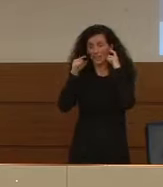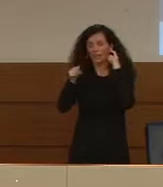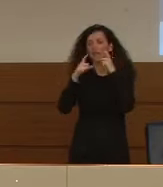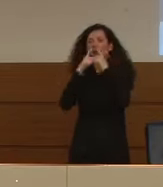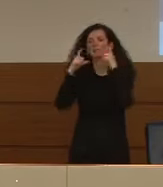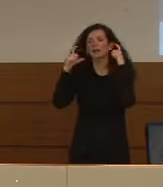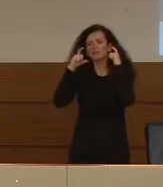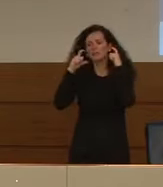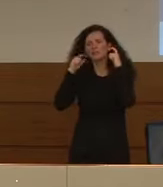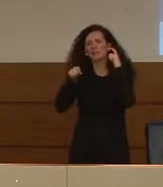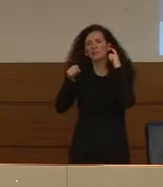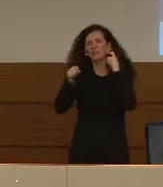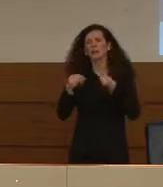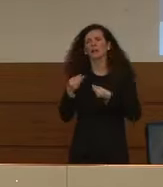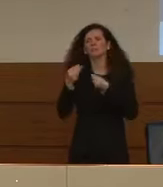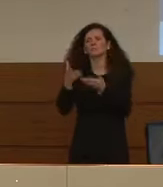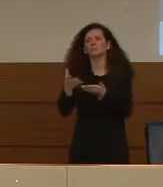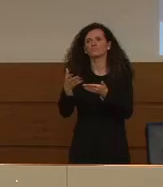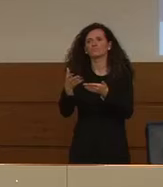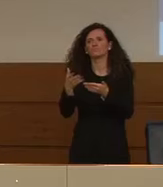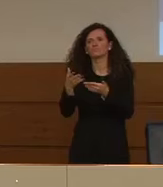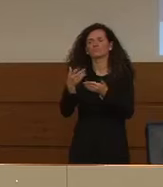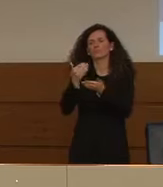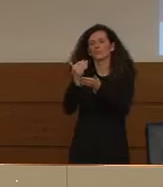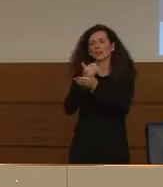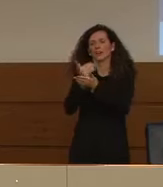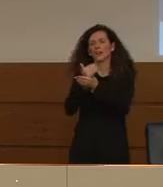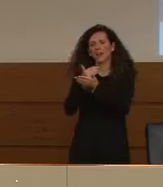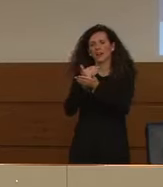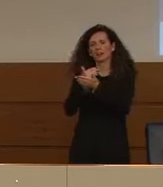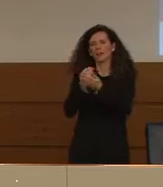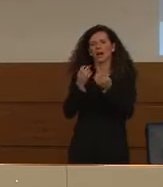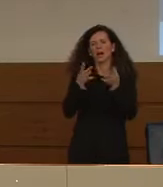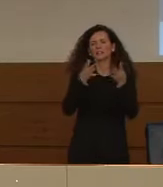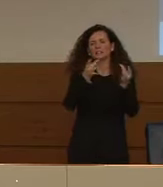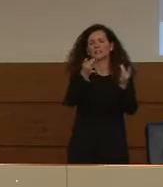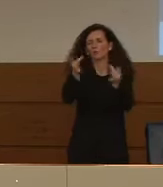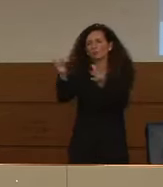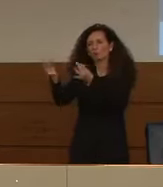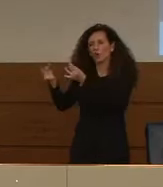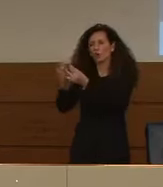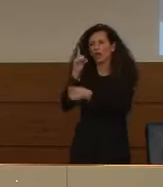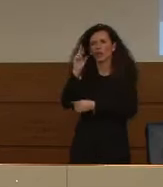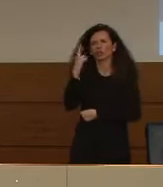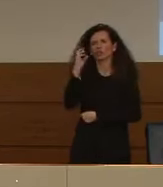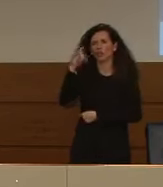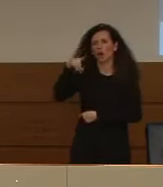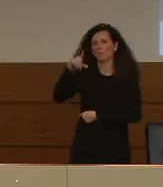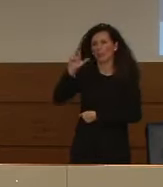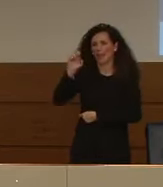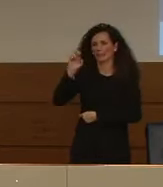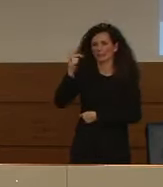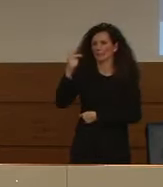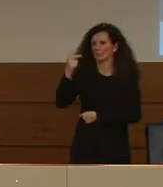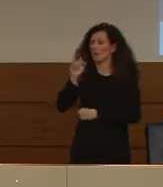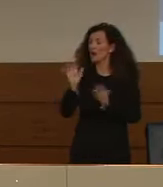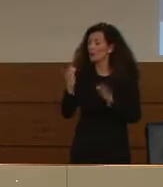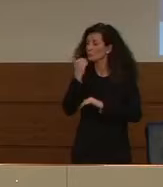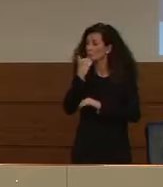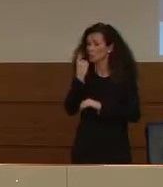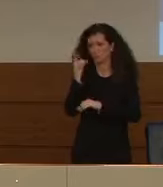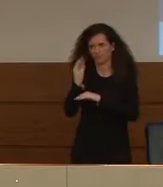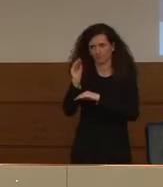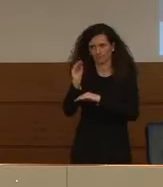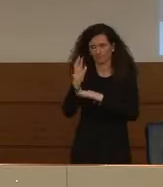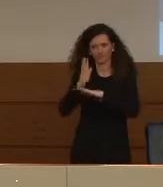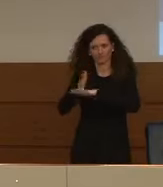di limitare la diffusione del droplet e quindi sono tutte quelle che non